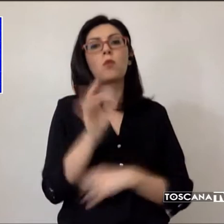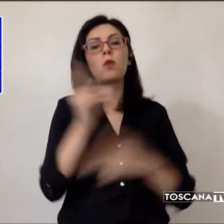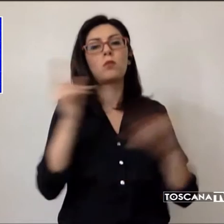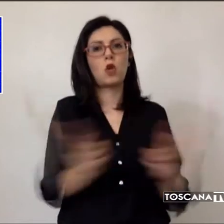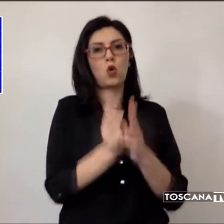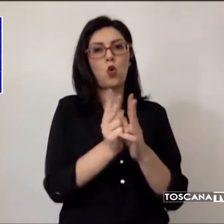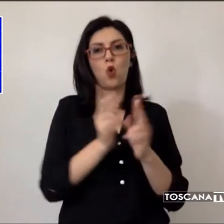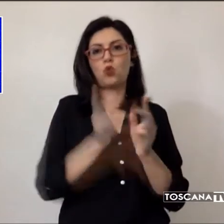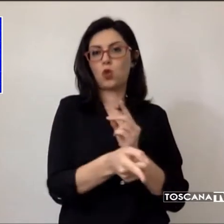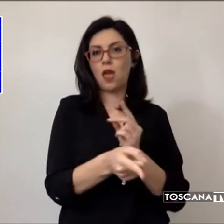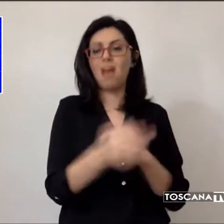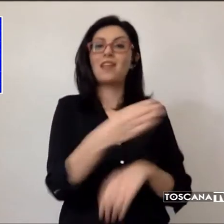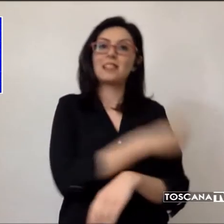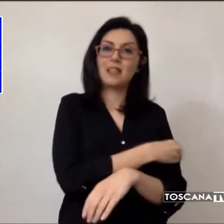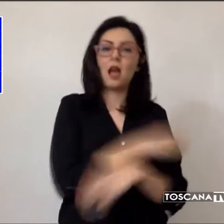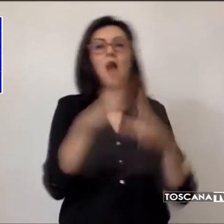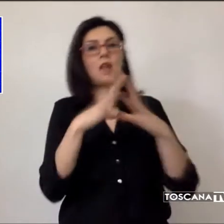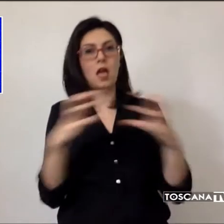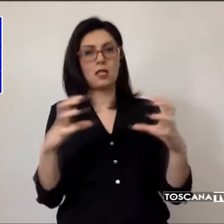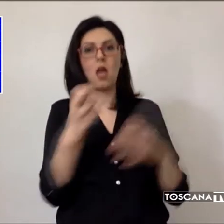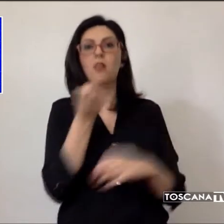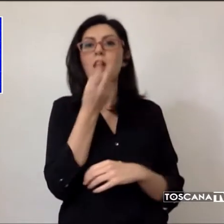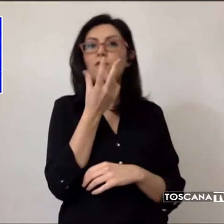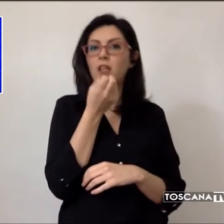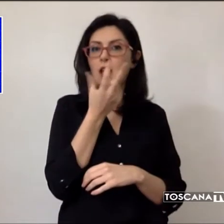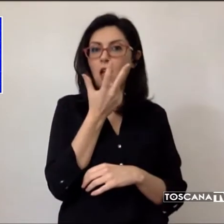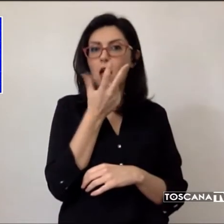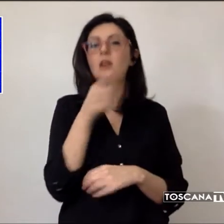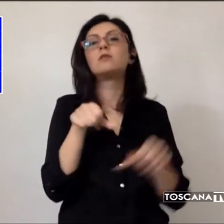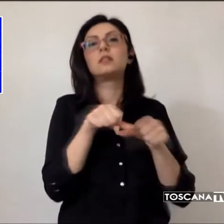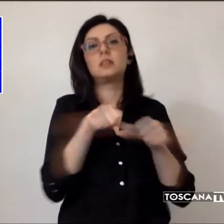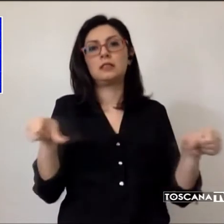sindacati e azienda a Firenze nella sede di Confindustria.